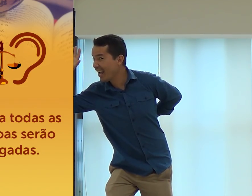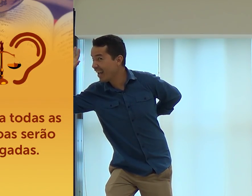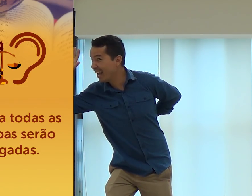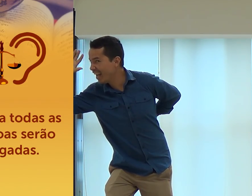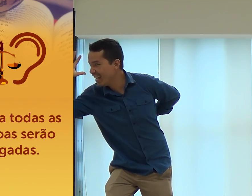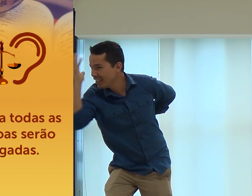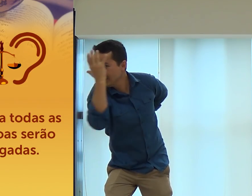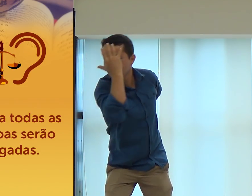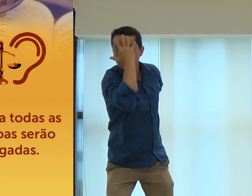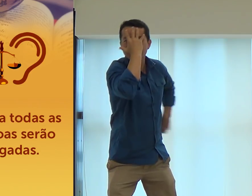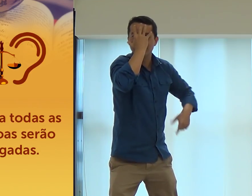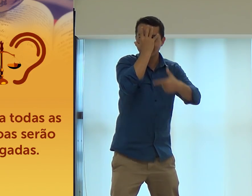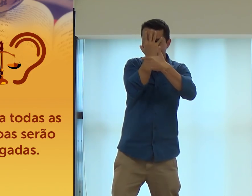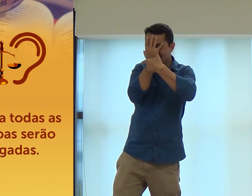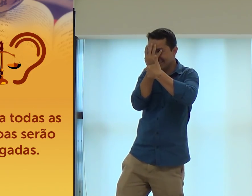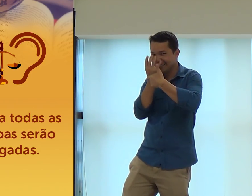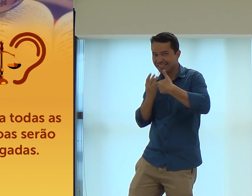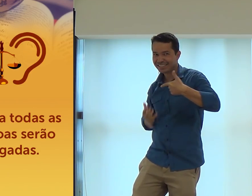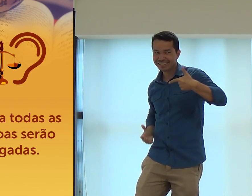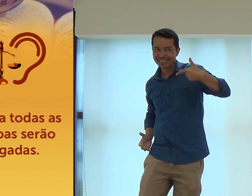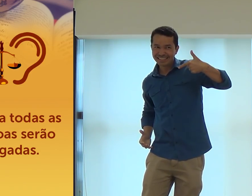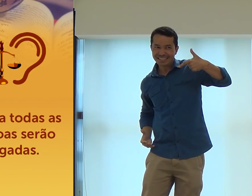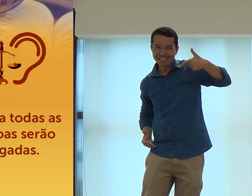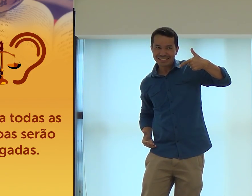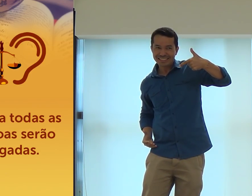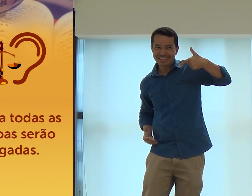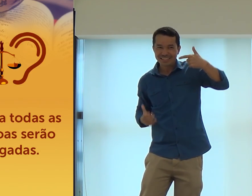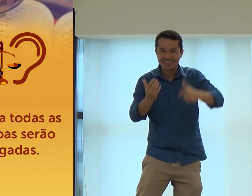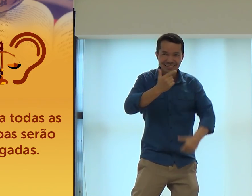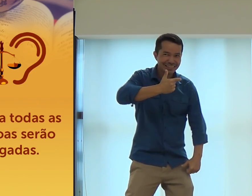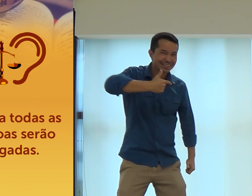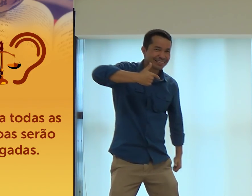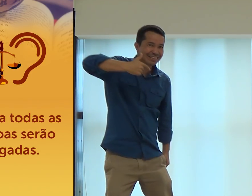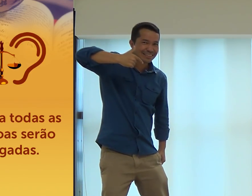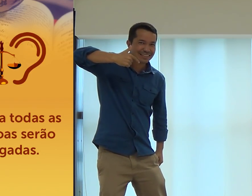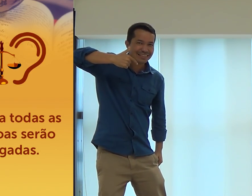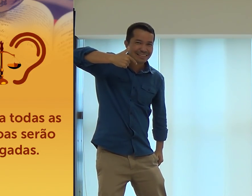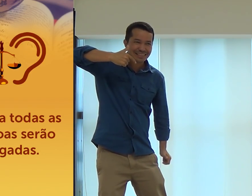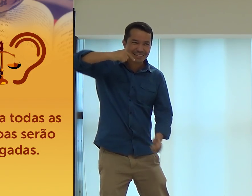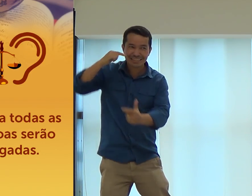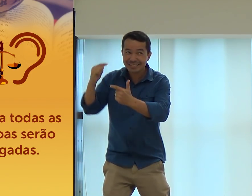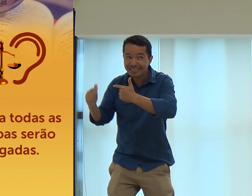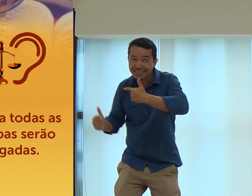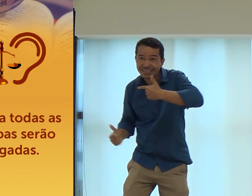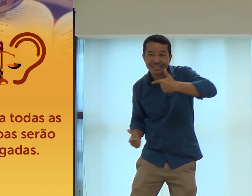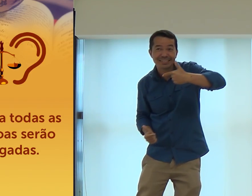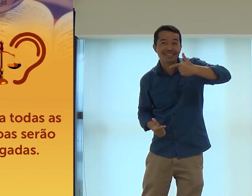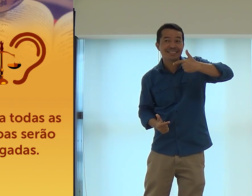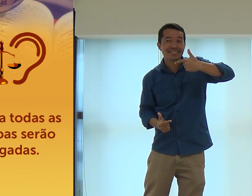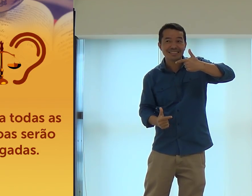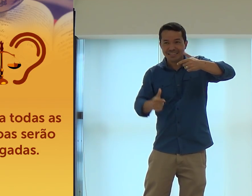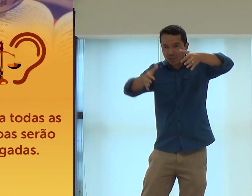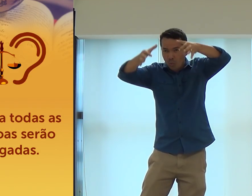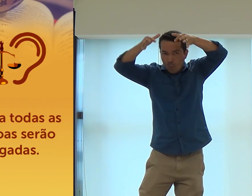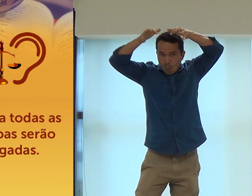ser retirada. Né? Às vezes você tá ali, sorridente, né? Como se tudo estivesse bem.